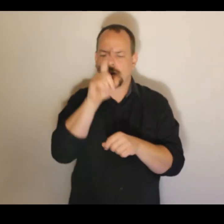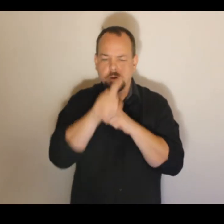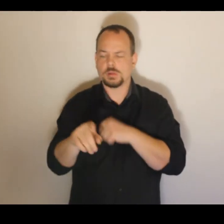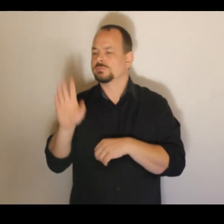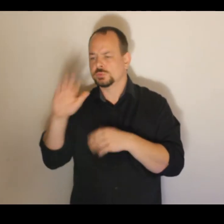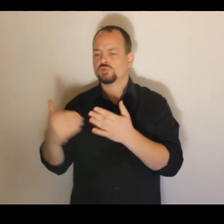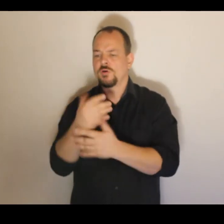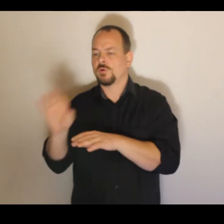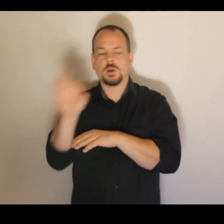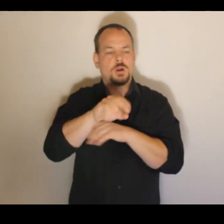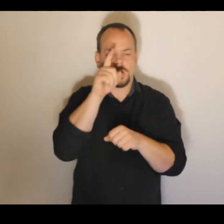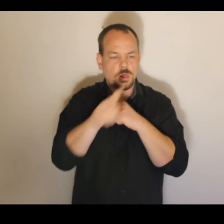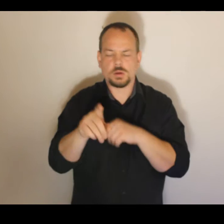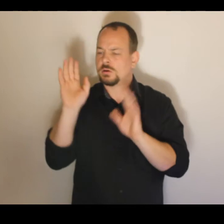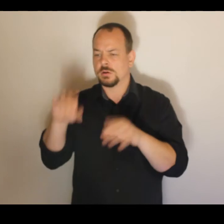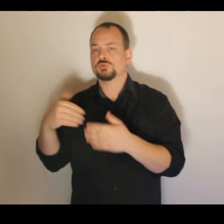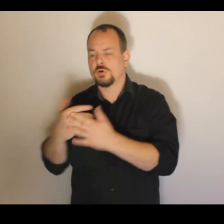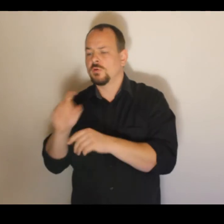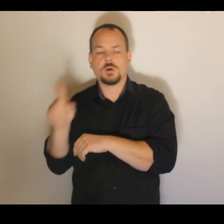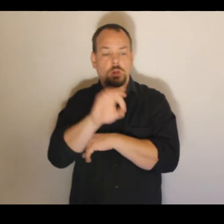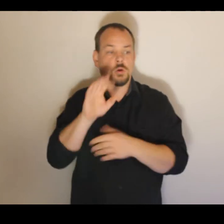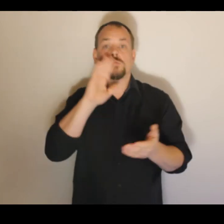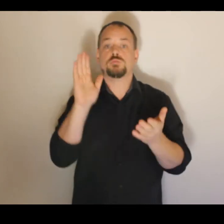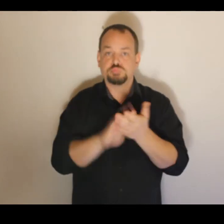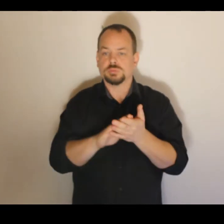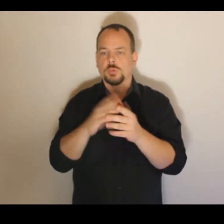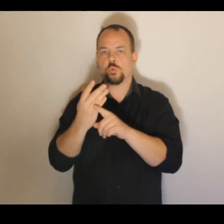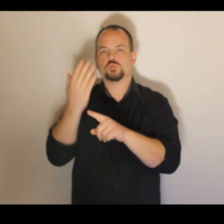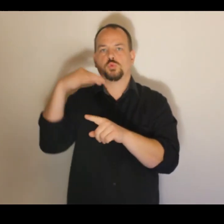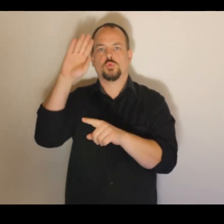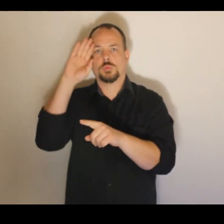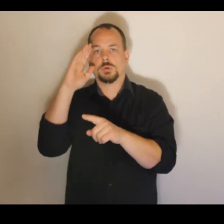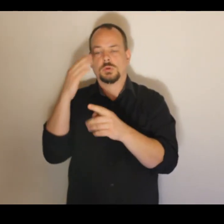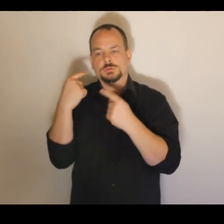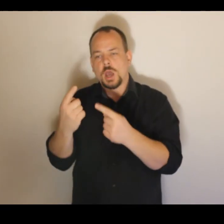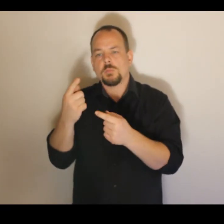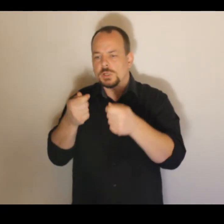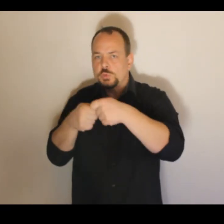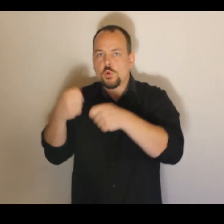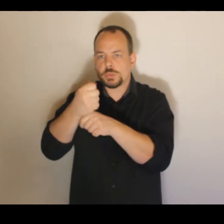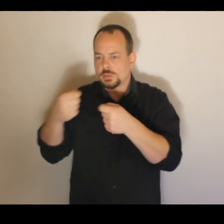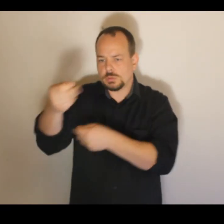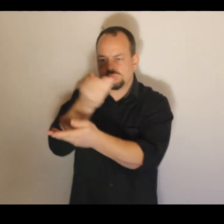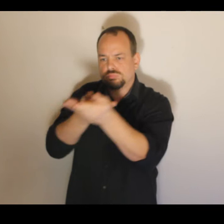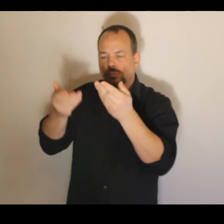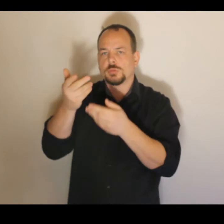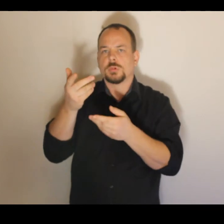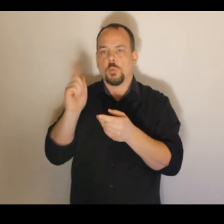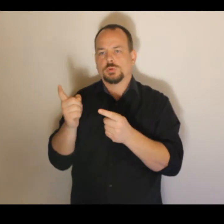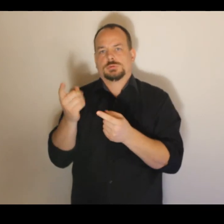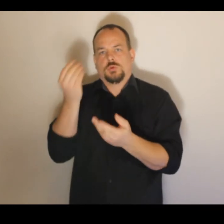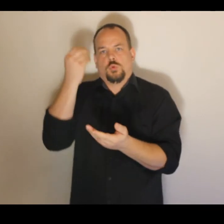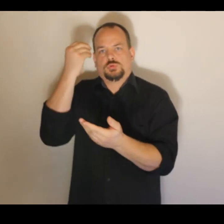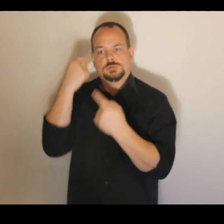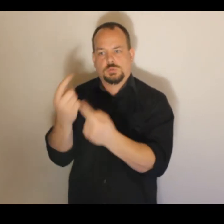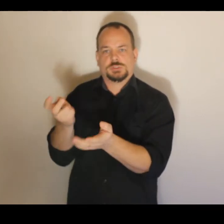posilováním úspěšných a zeslabováním nikoli vrušení neúspěšných strategií své činnosti. Ty oblasti, které